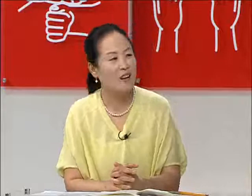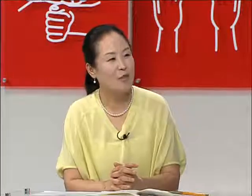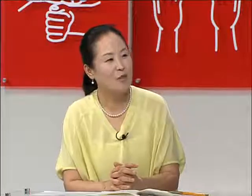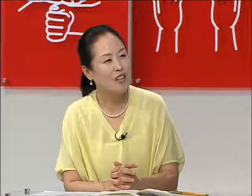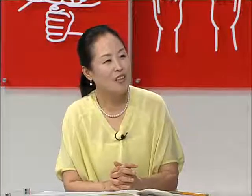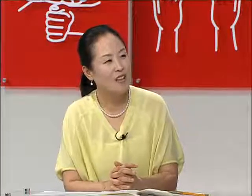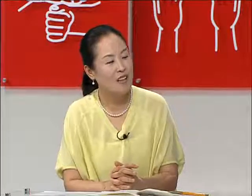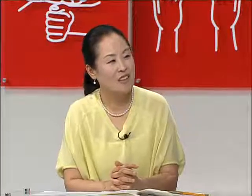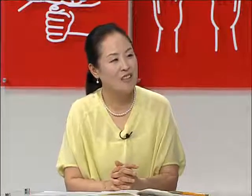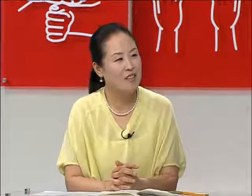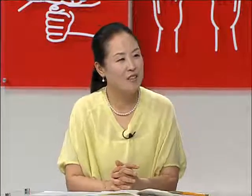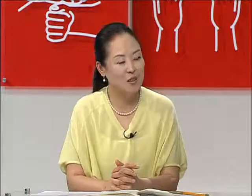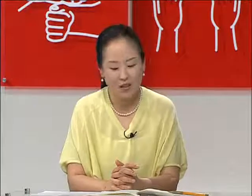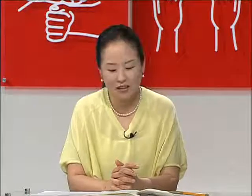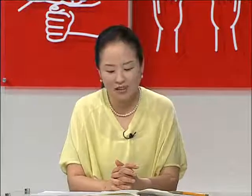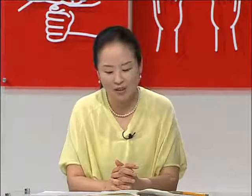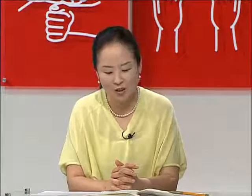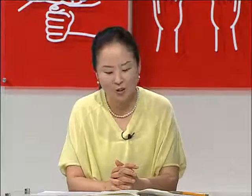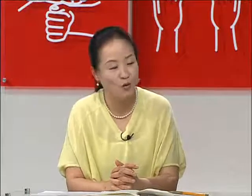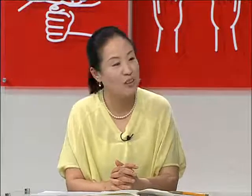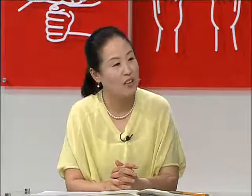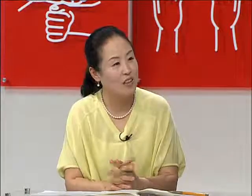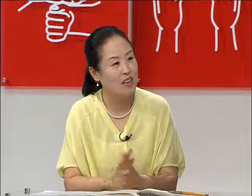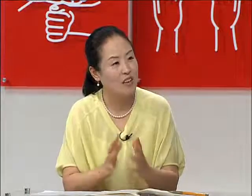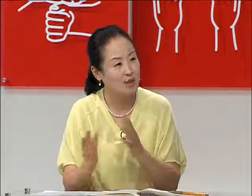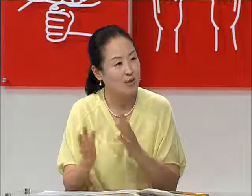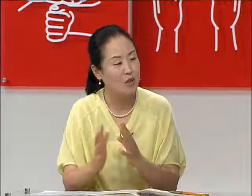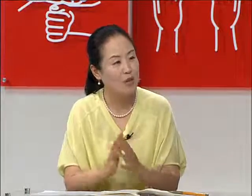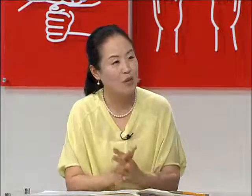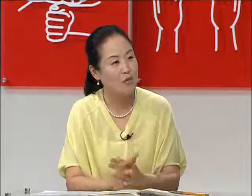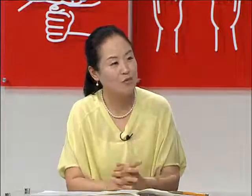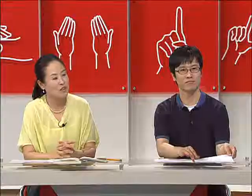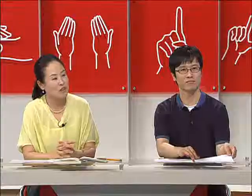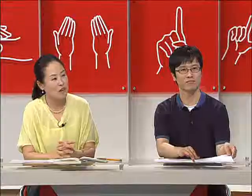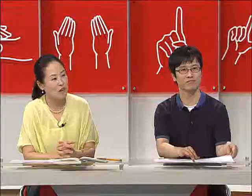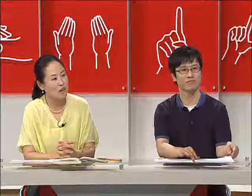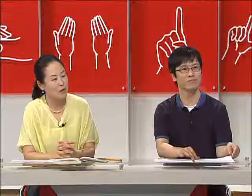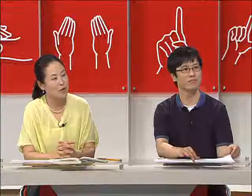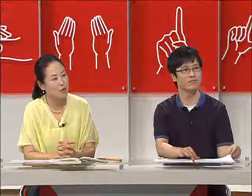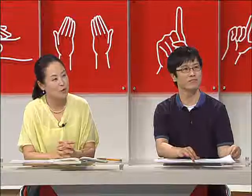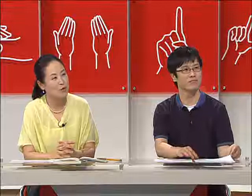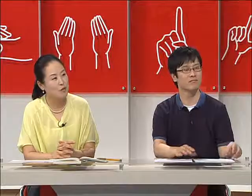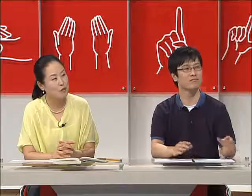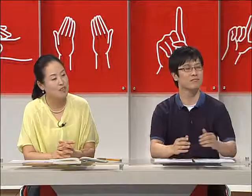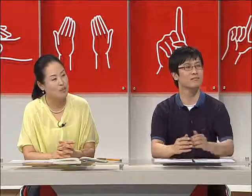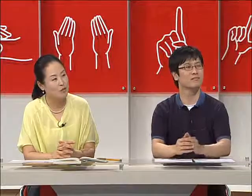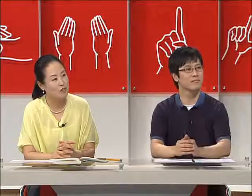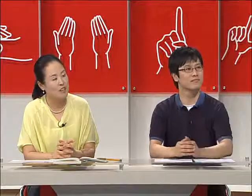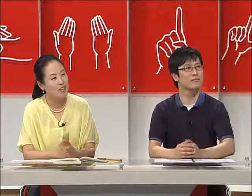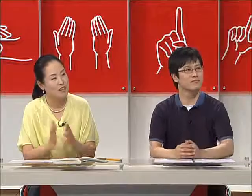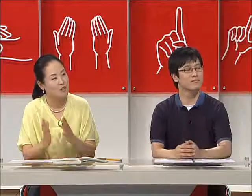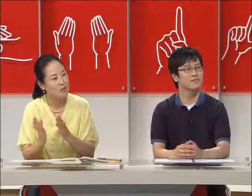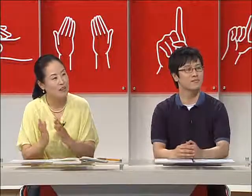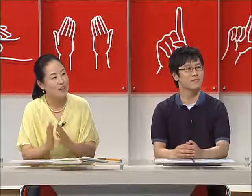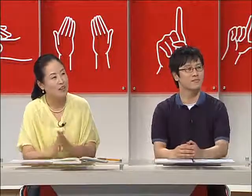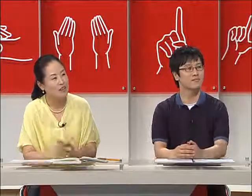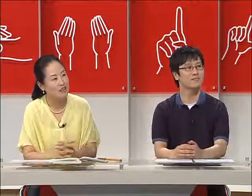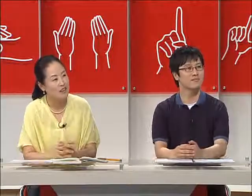우리 같이 했던 현아 학생은 전공이 수화 통역 분야인 만큼 앞으로 졸업 이후에 진료를 이쪽으로 나갈 것 같은데